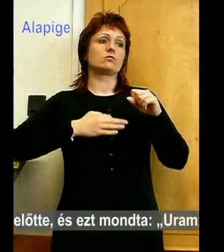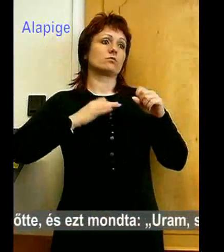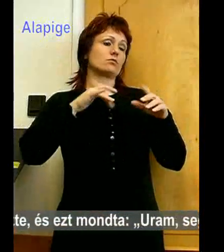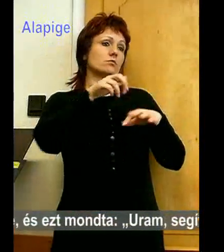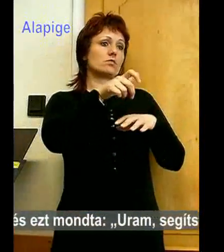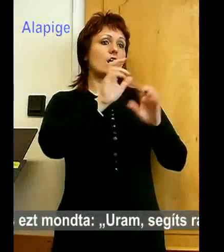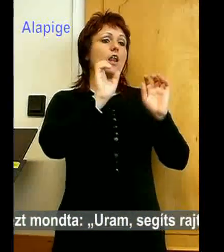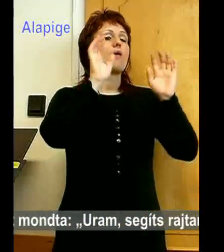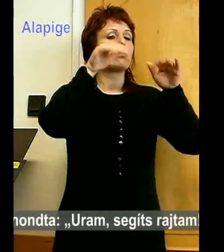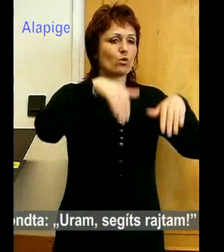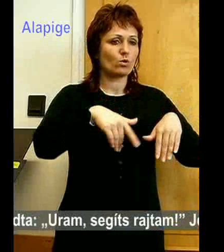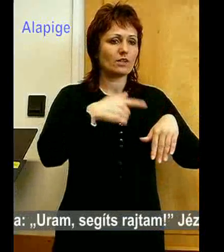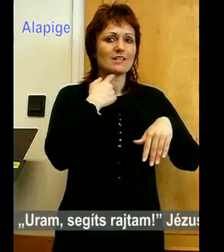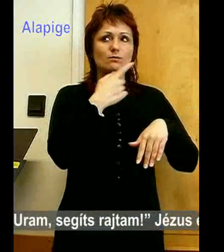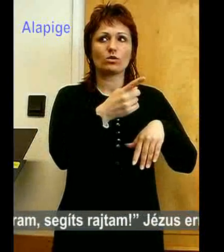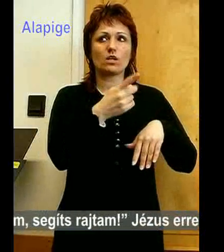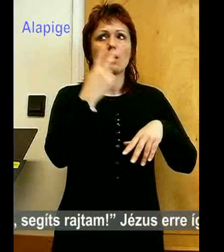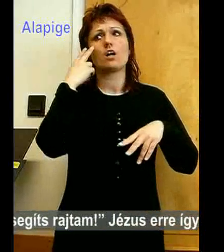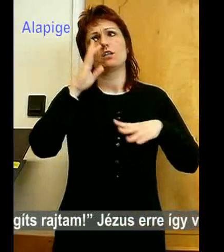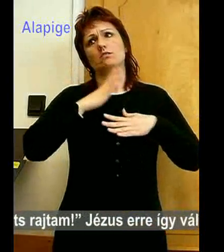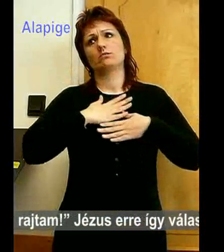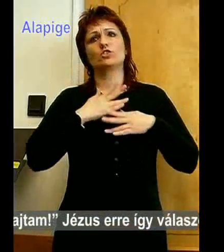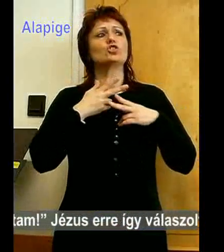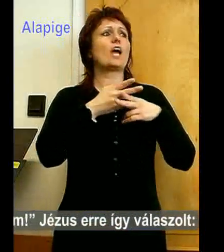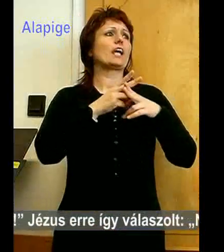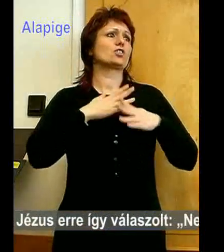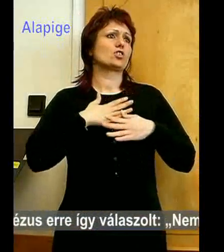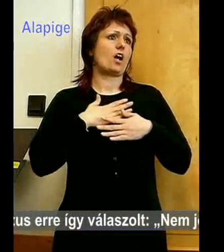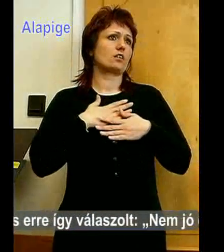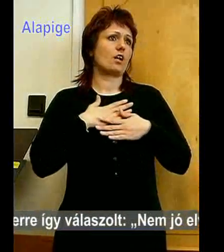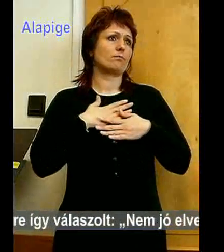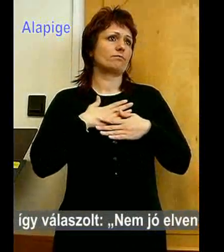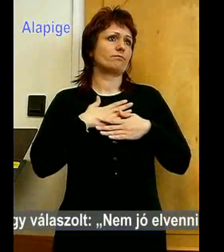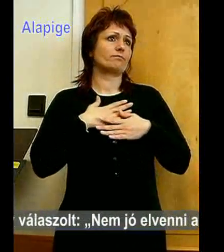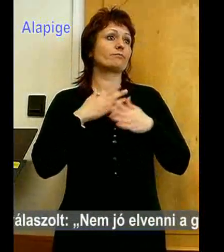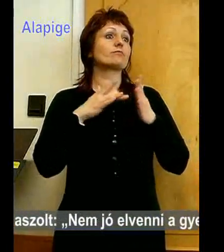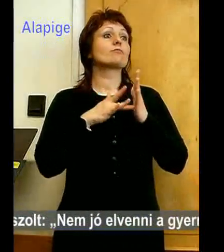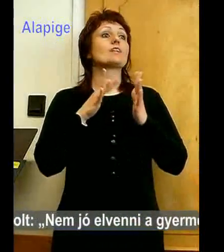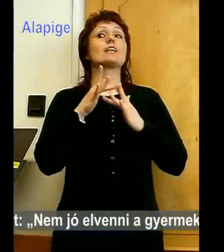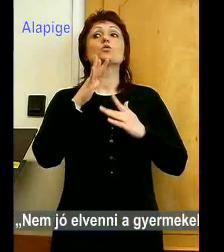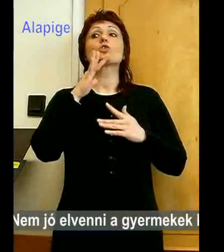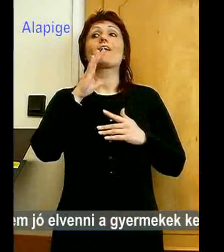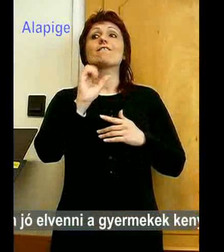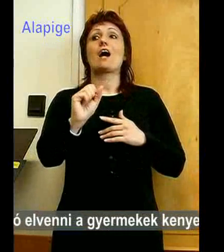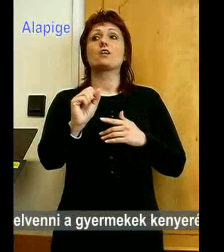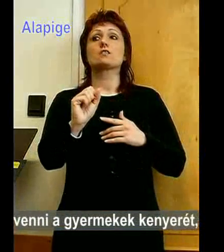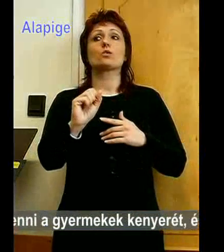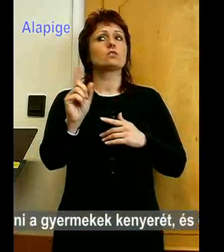Uram, segíts rajtam! Jézus erre így válaszolt. Nem jó elvenni a gyermekek